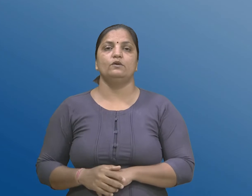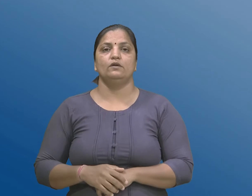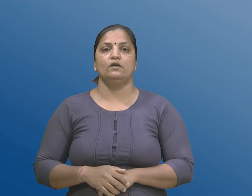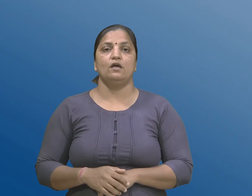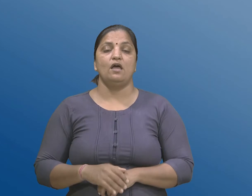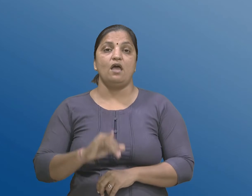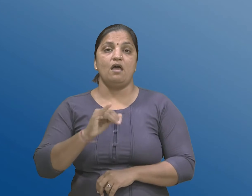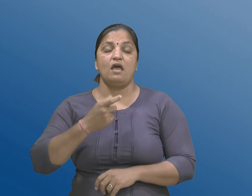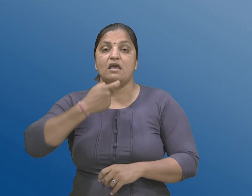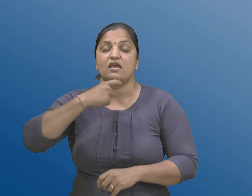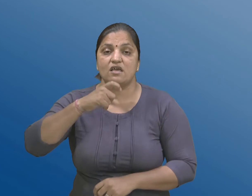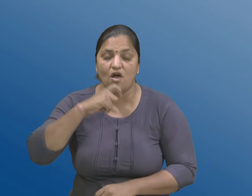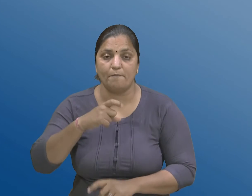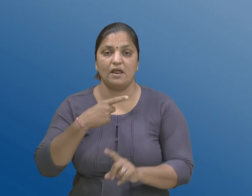गुणा अने दंड